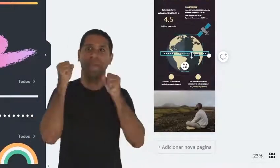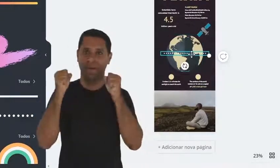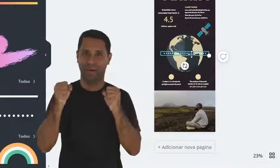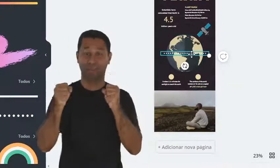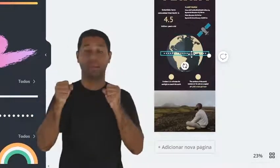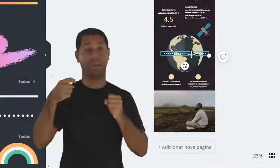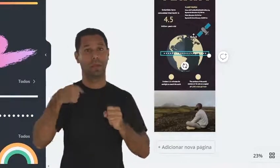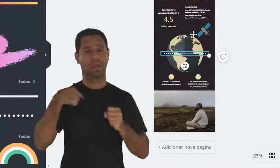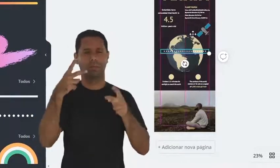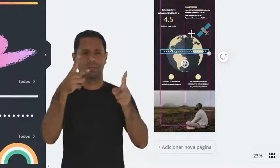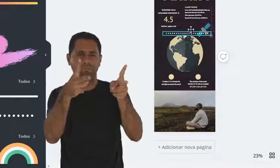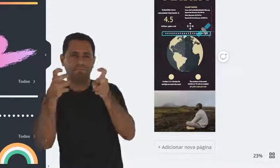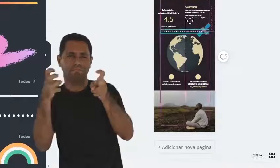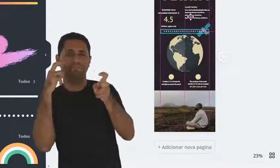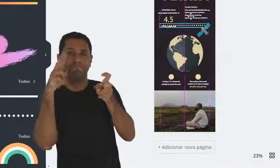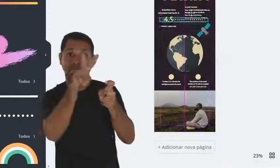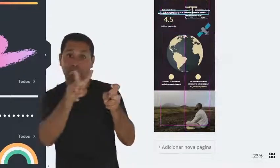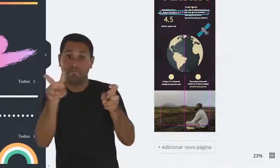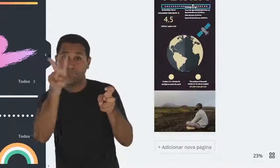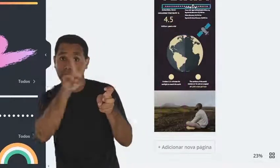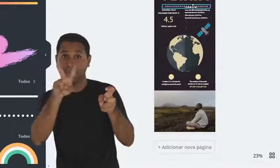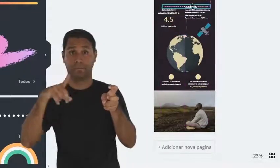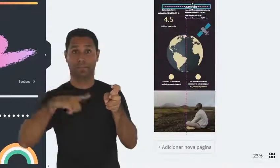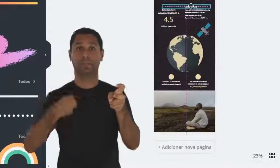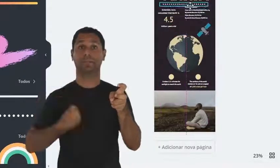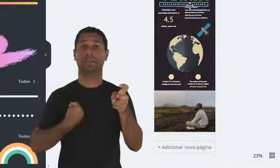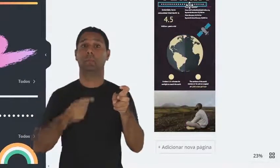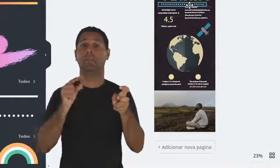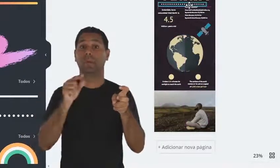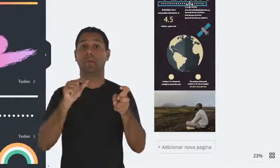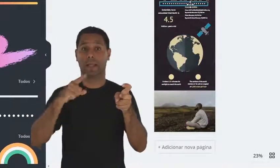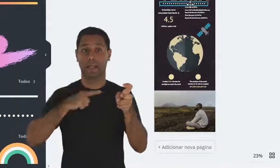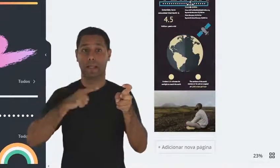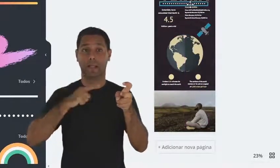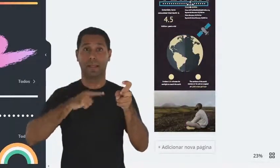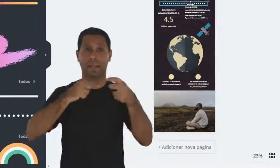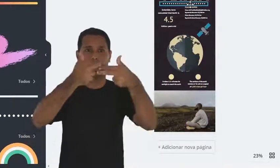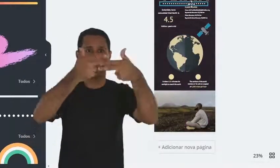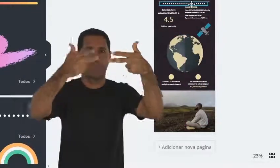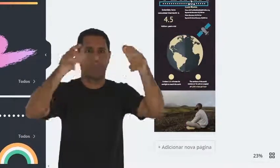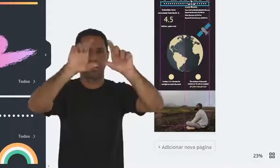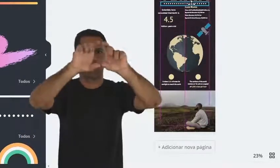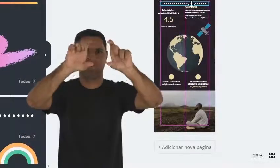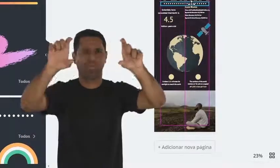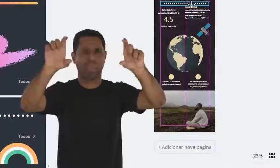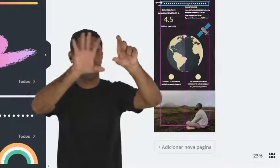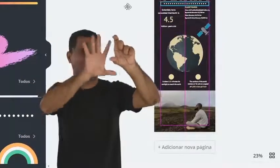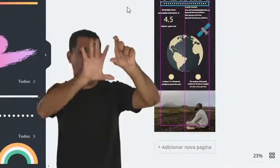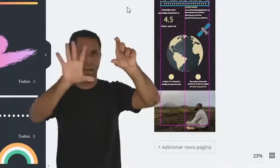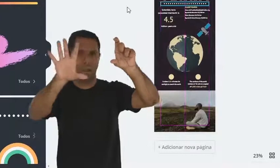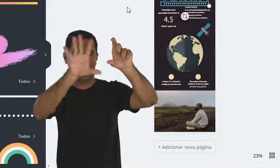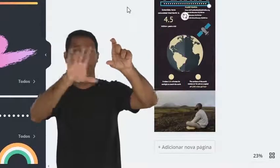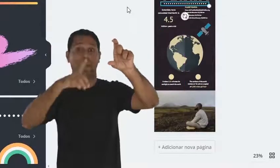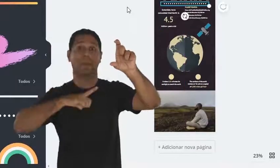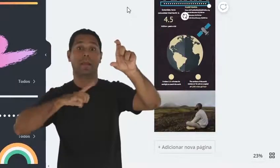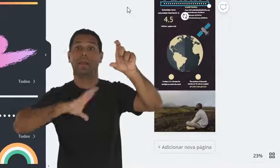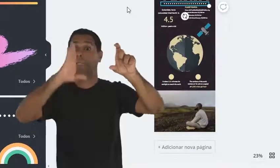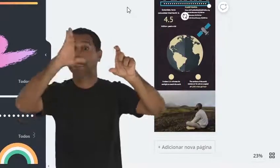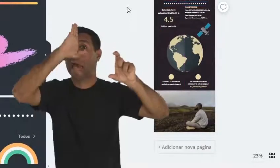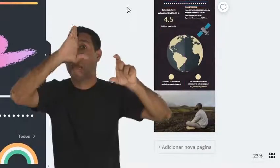explorando. Aqui a gente consegue observar que existem elementos que aparecem